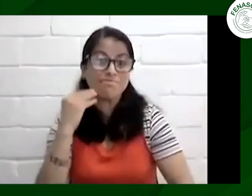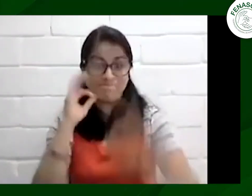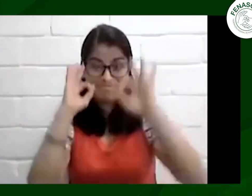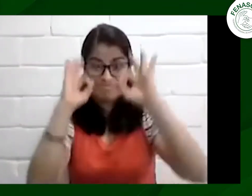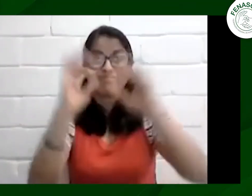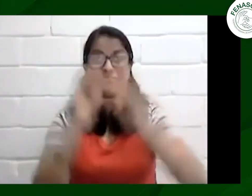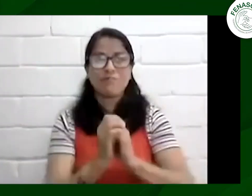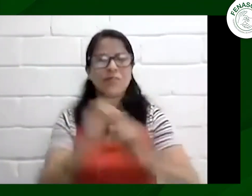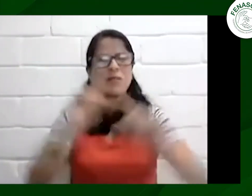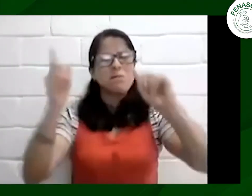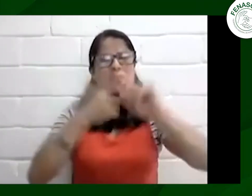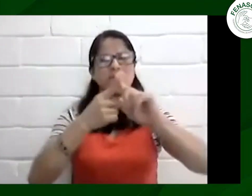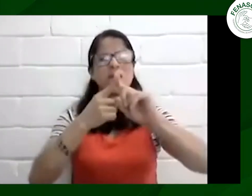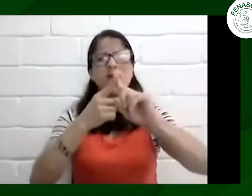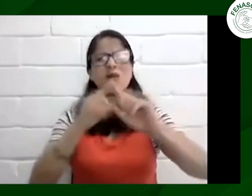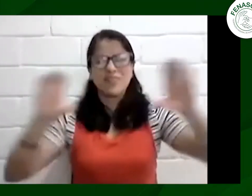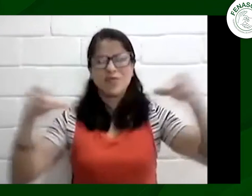para que se pudiera llevar a cabo